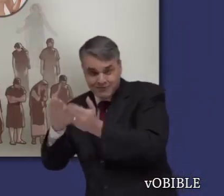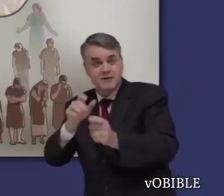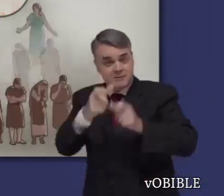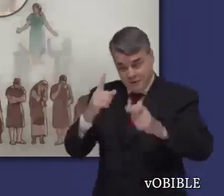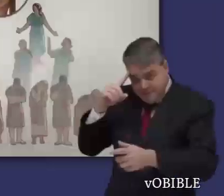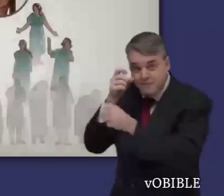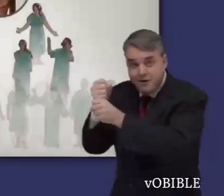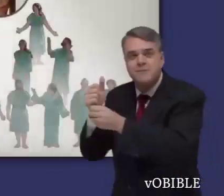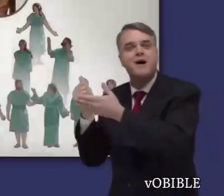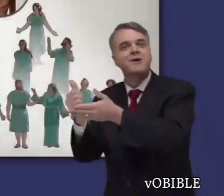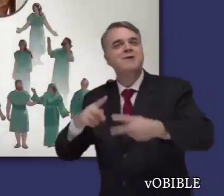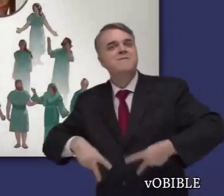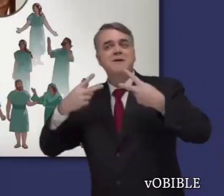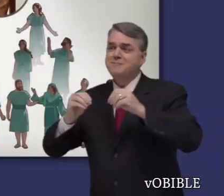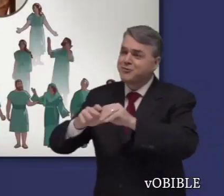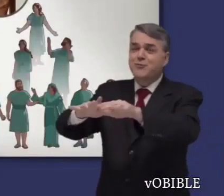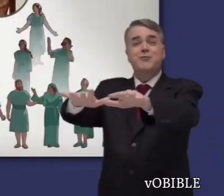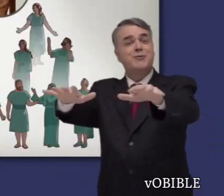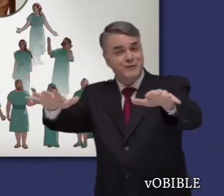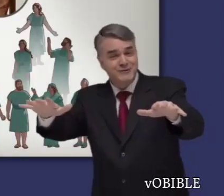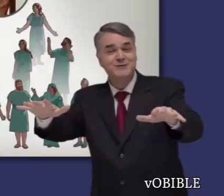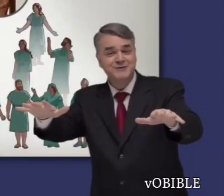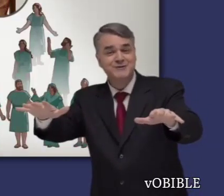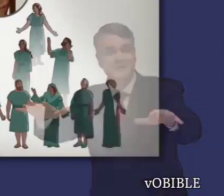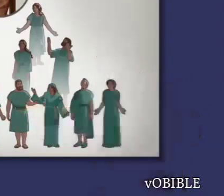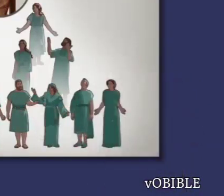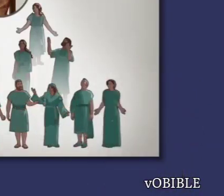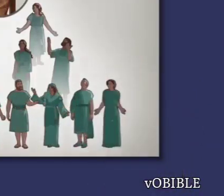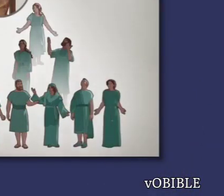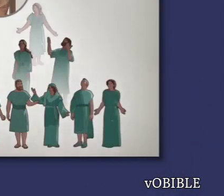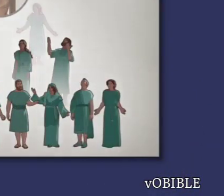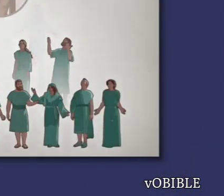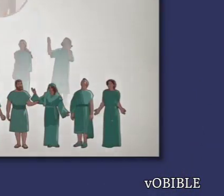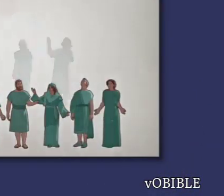Para salvarse, es imprescindible poner fe en Jesús y en su sacrificio.